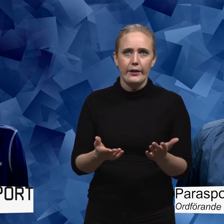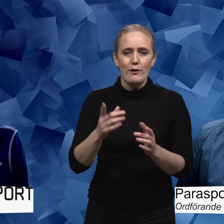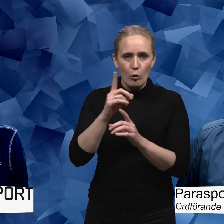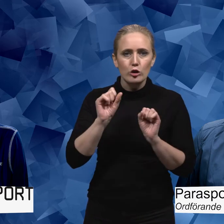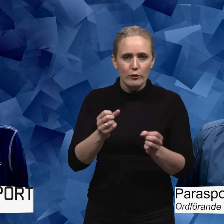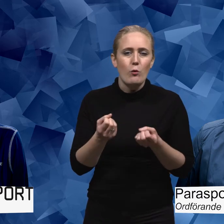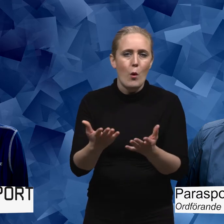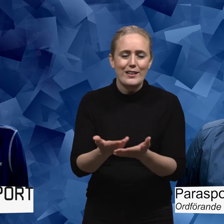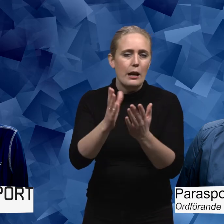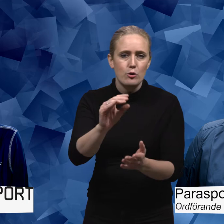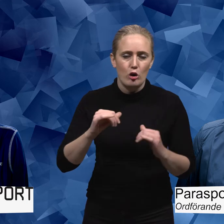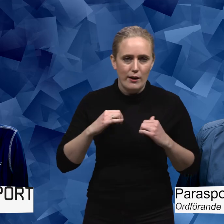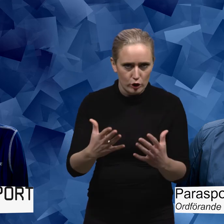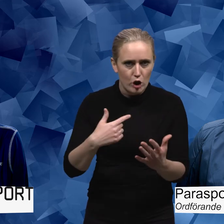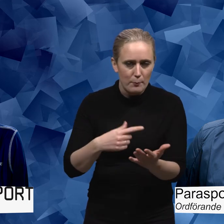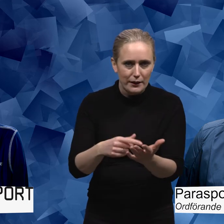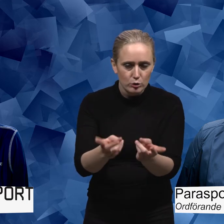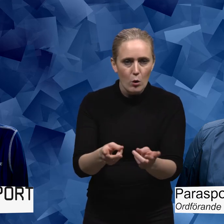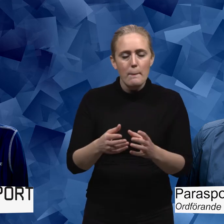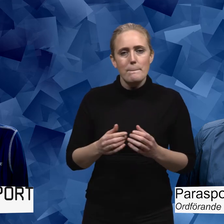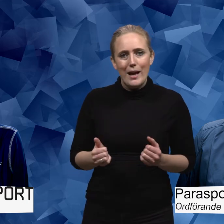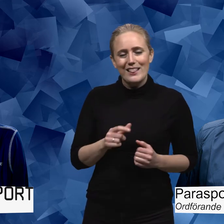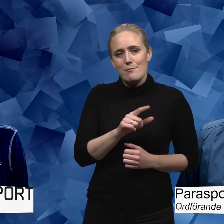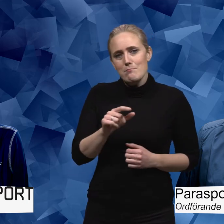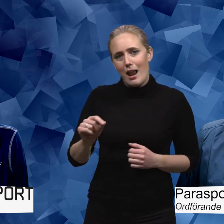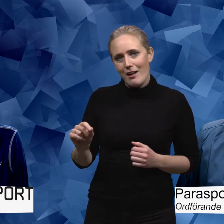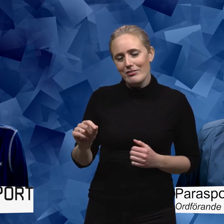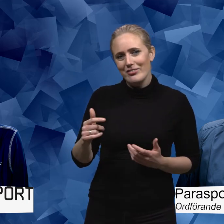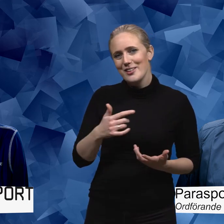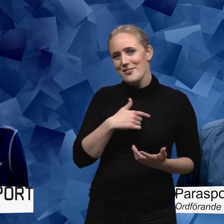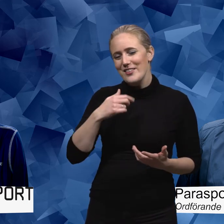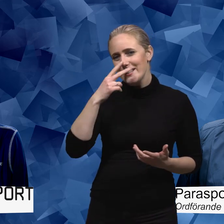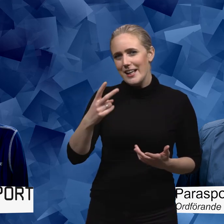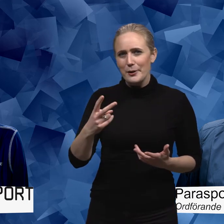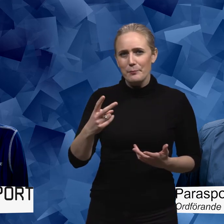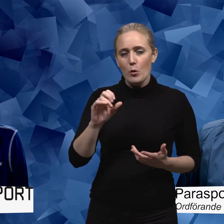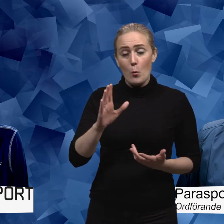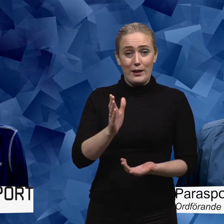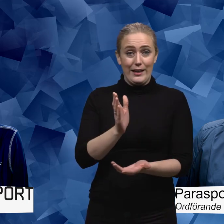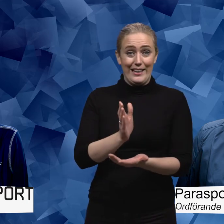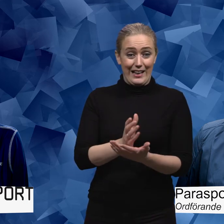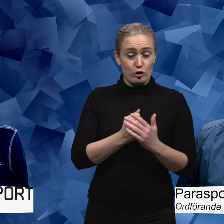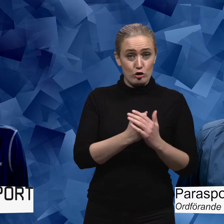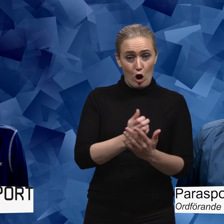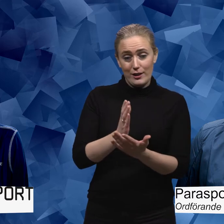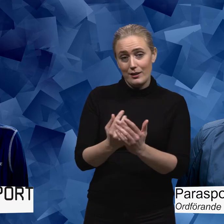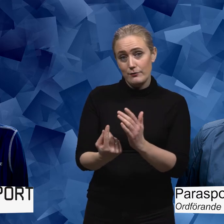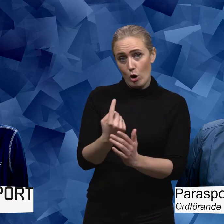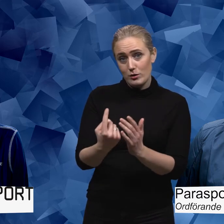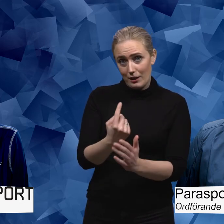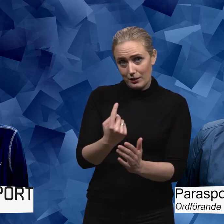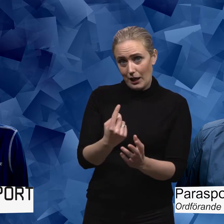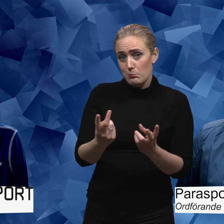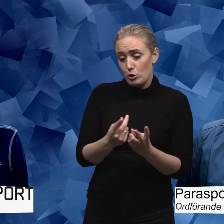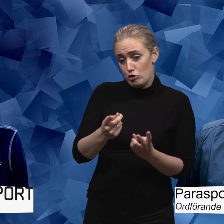menar inte att folk inte ska få hjälp. Behöver man hjälp så ska man ha hjälp. Men jag tror att ibland kan vi också se att med rätt stöd och rätt